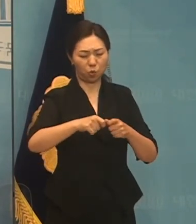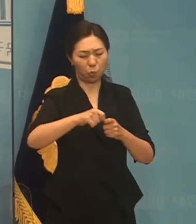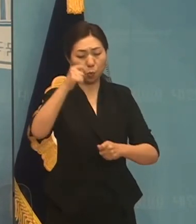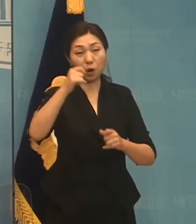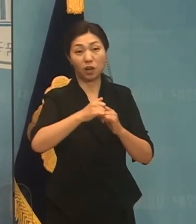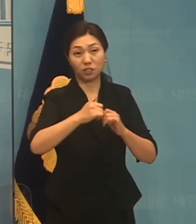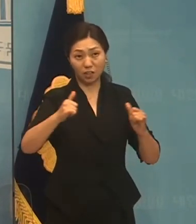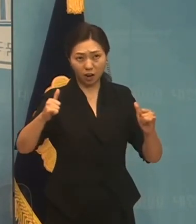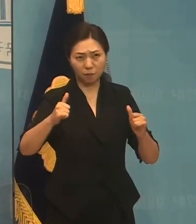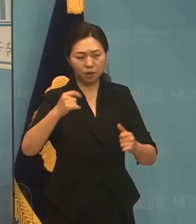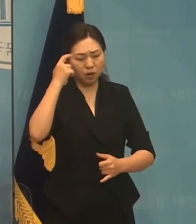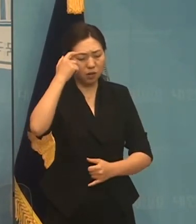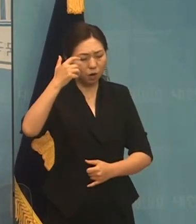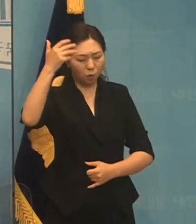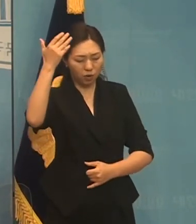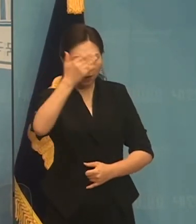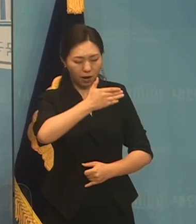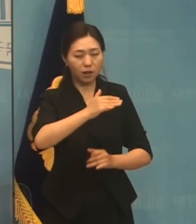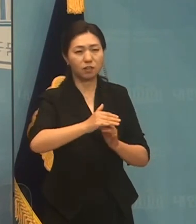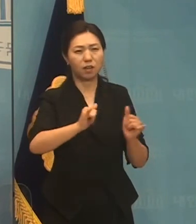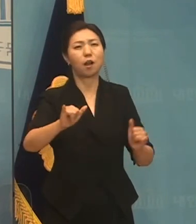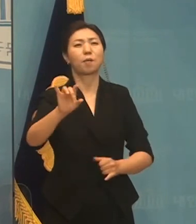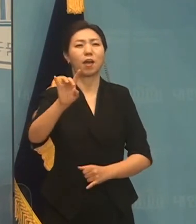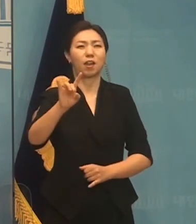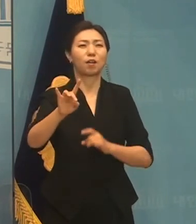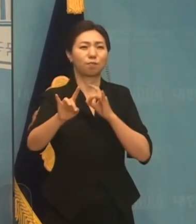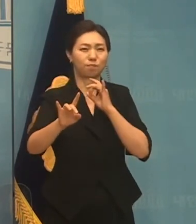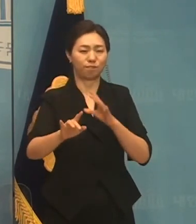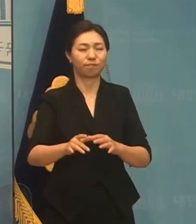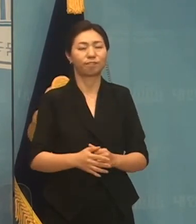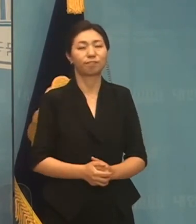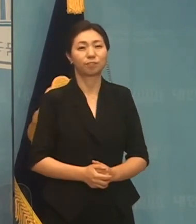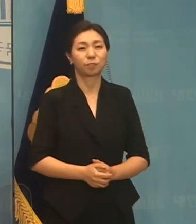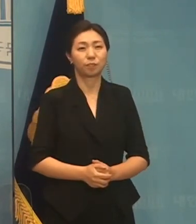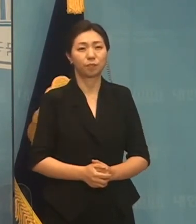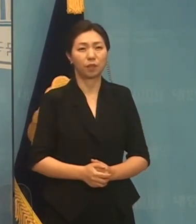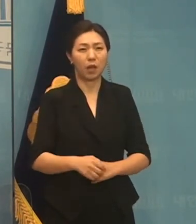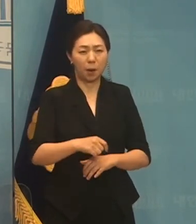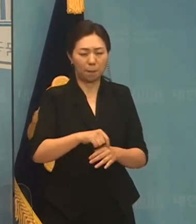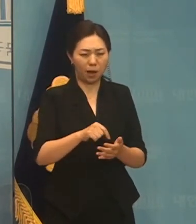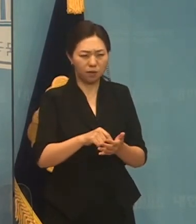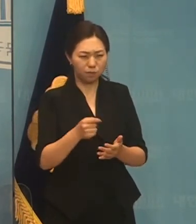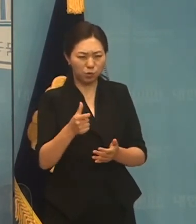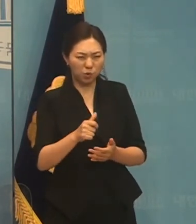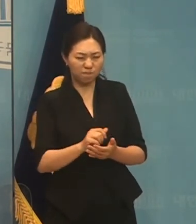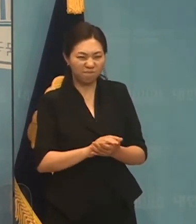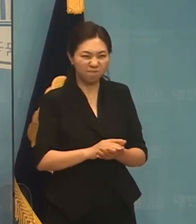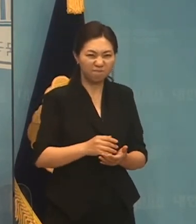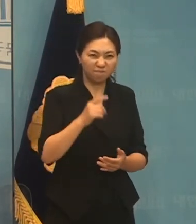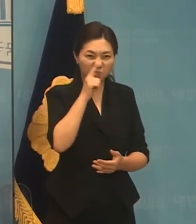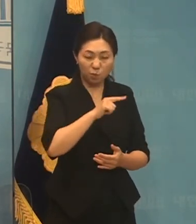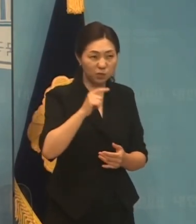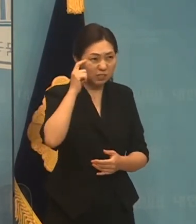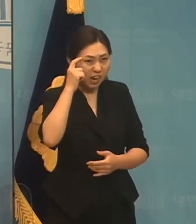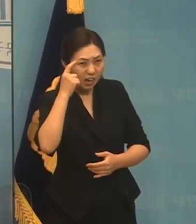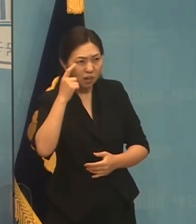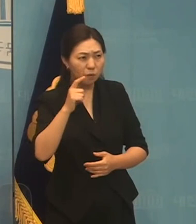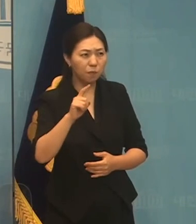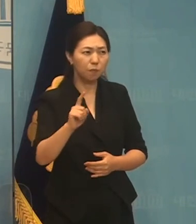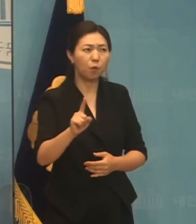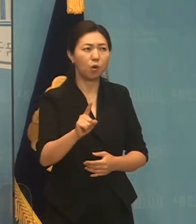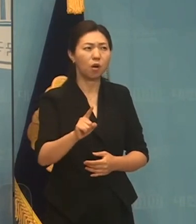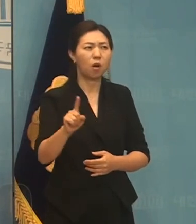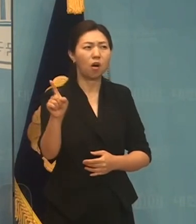생존자 중에 유일한이라고 생각합니다. 그가 마음을 탁구만 고충 먹었다고 한다면 역대 어떤 정권에서도